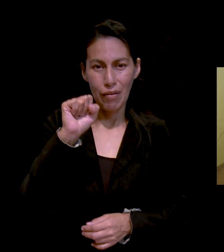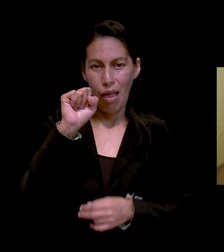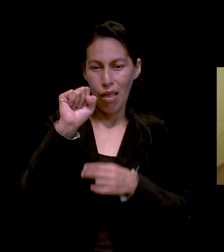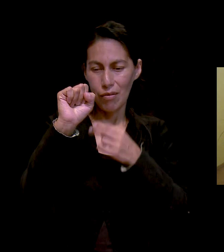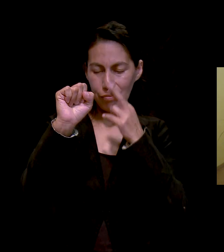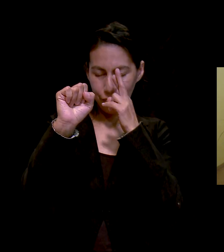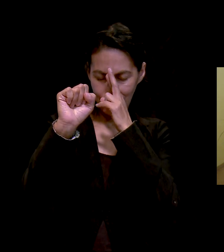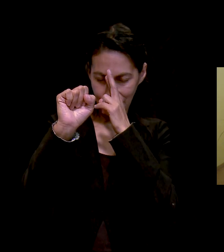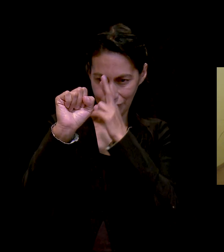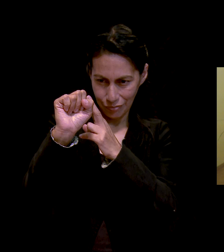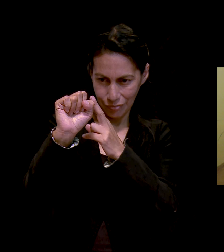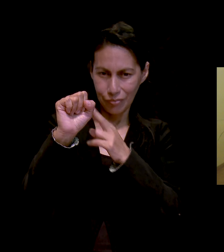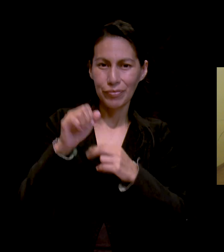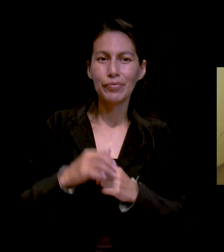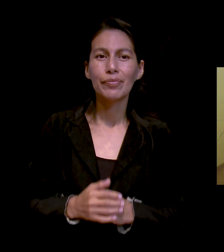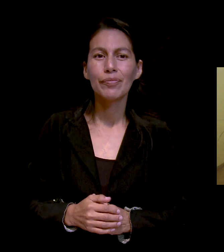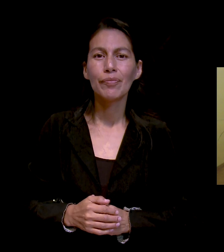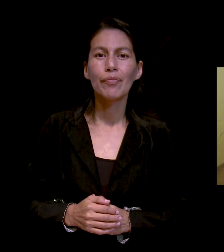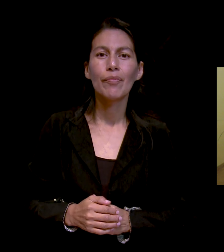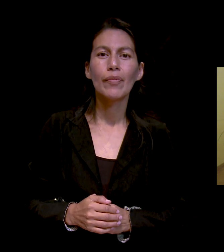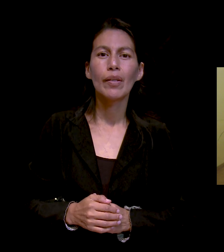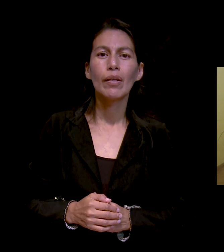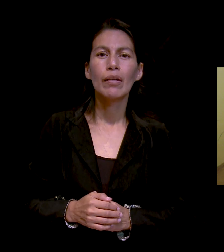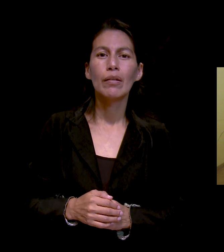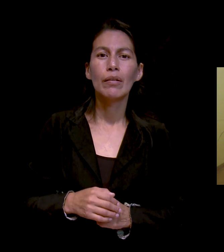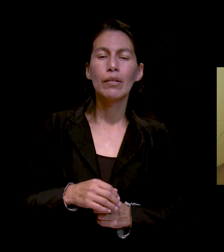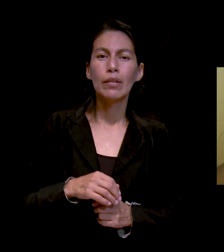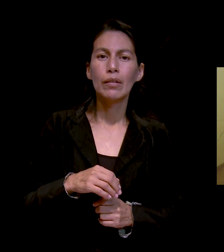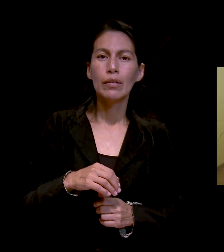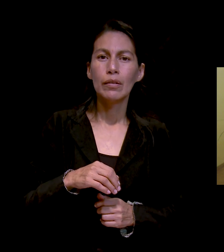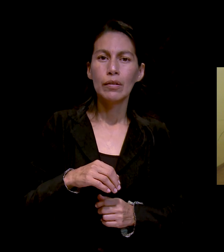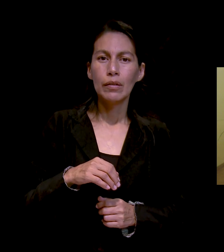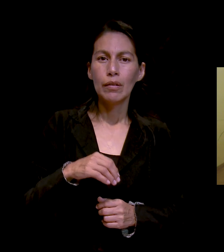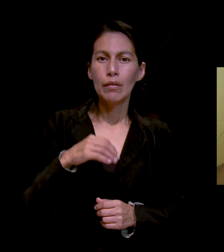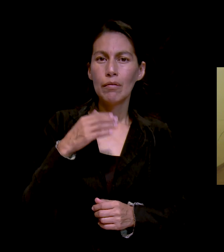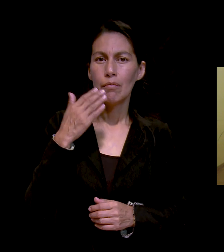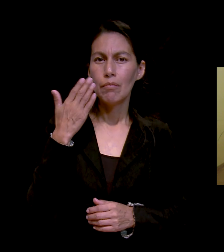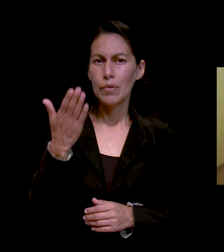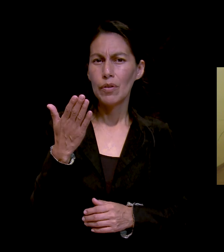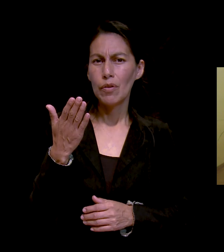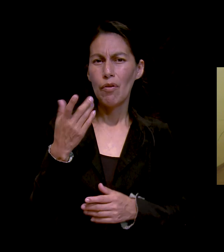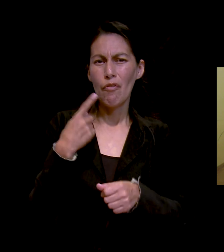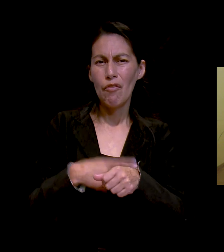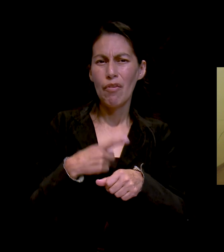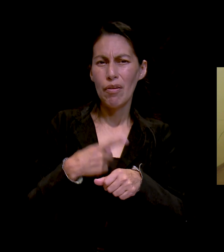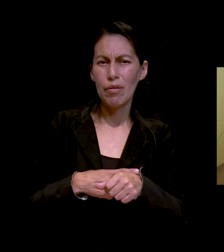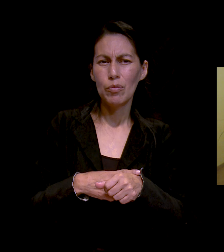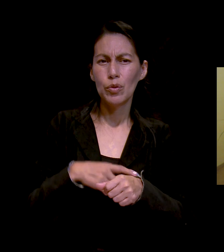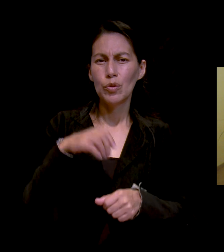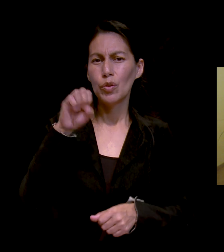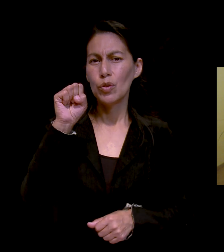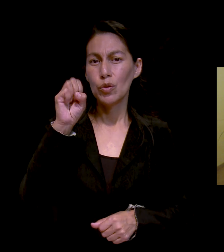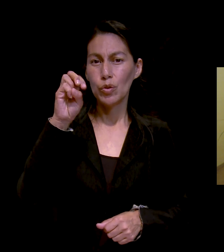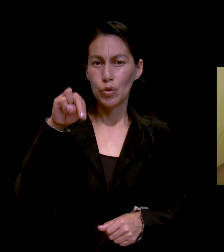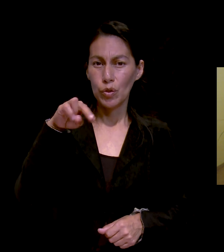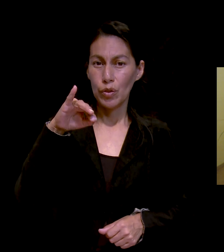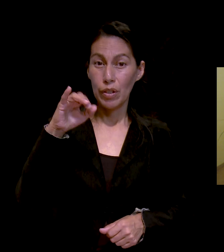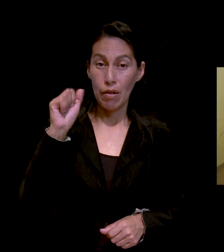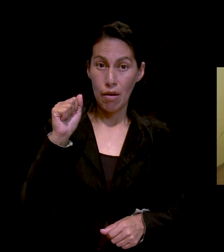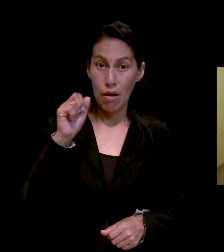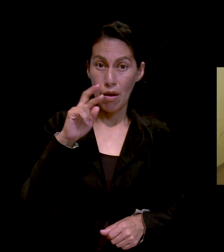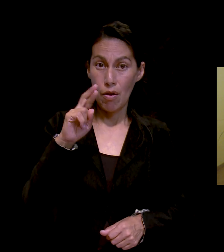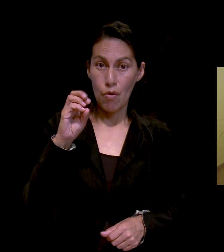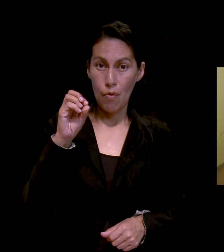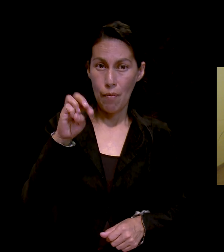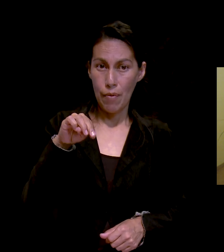justo, pido por los enfermos. Sonia Romero, por favor, orar porque Dios les dé sabiduría a mi